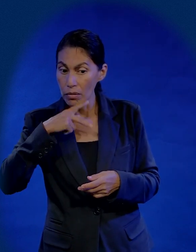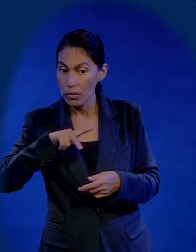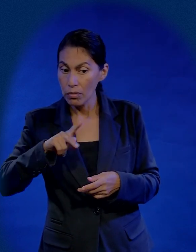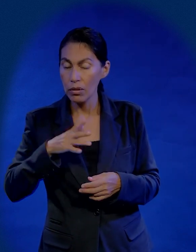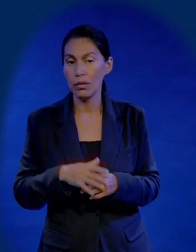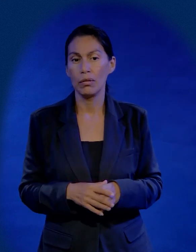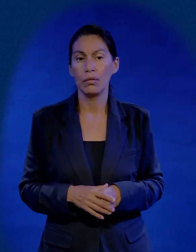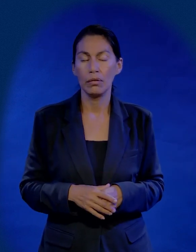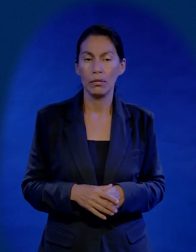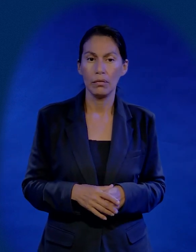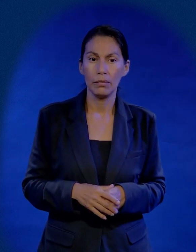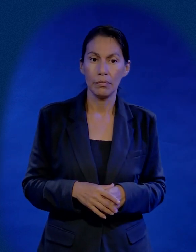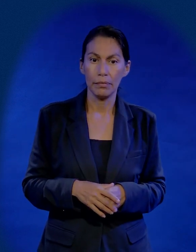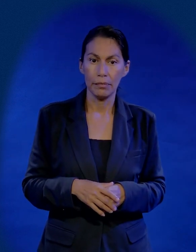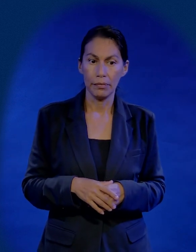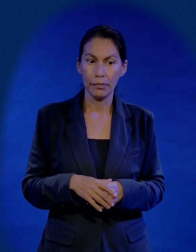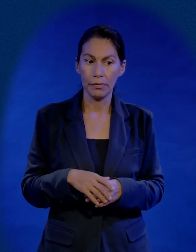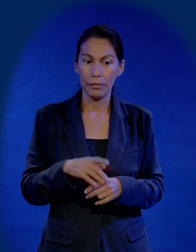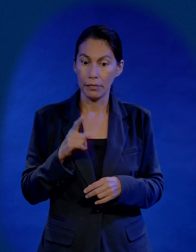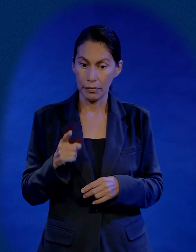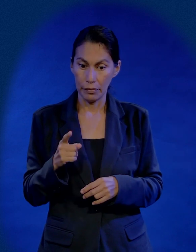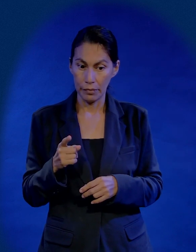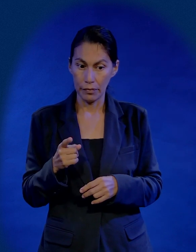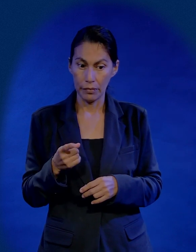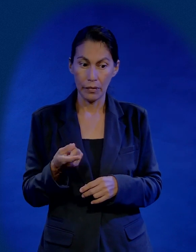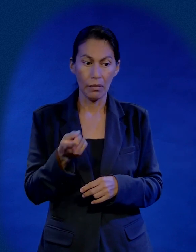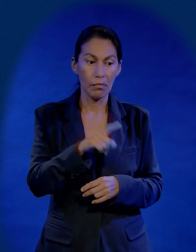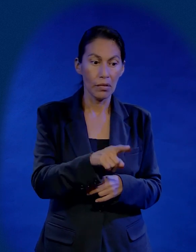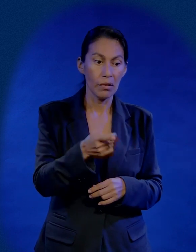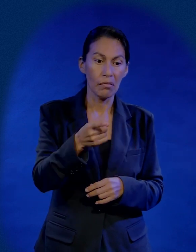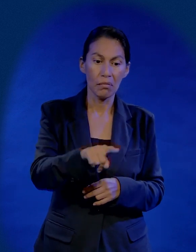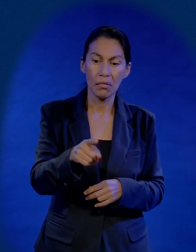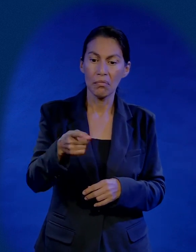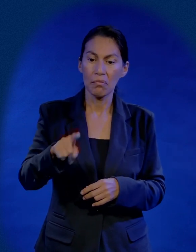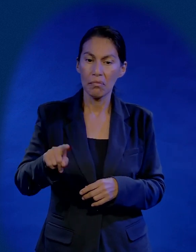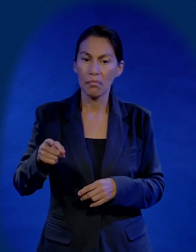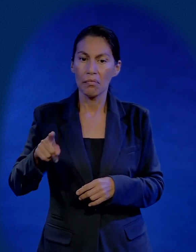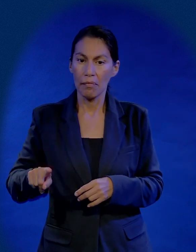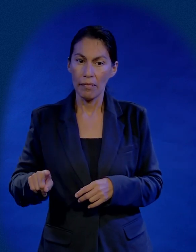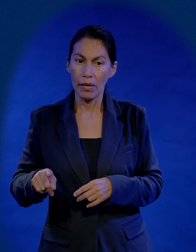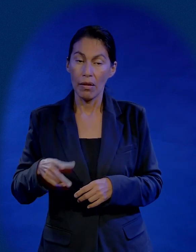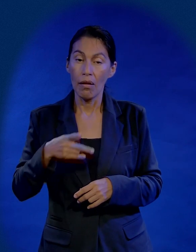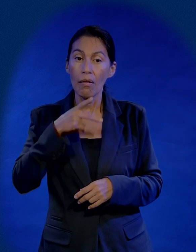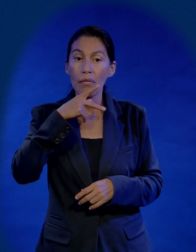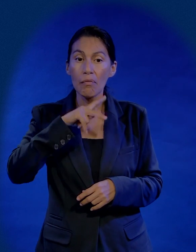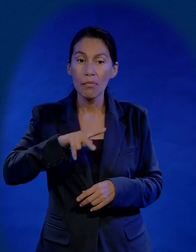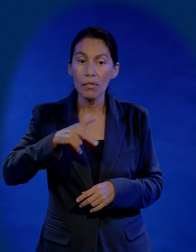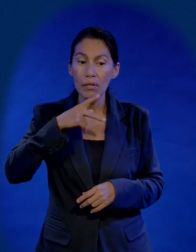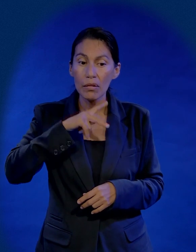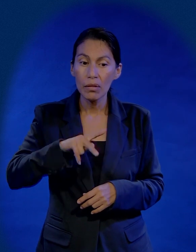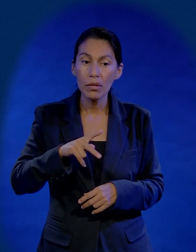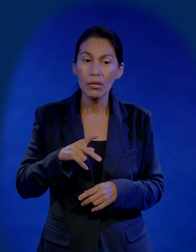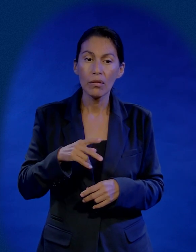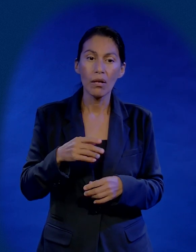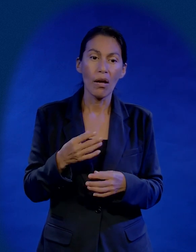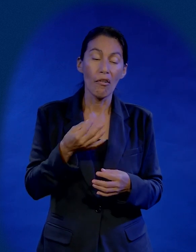partir de ahí él les empieza a dar indicaciones y programa la Pascua, la cena, algo como lo que tuvimos anoche,